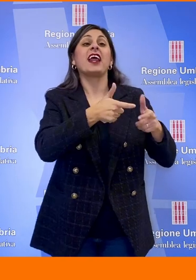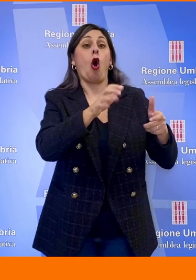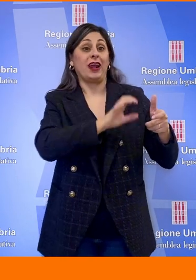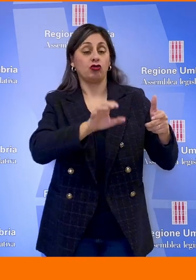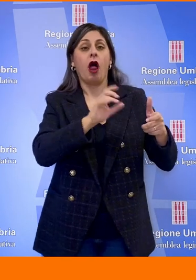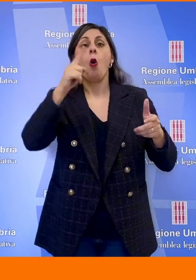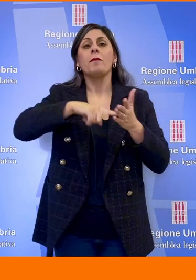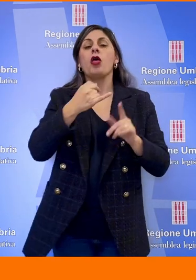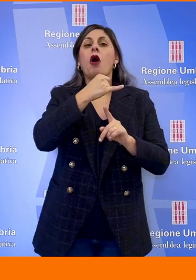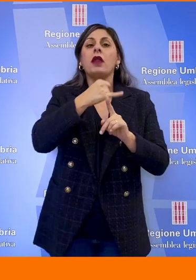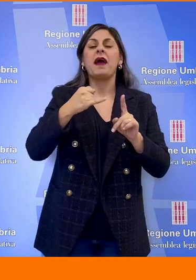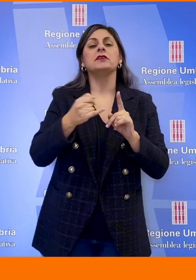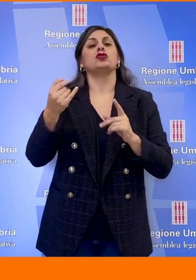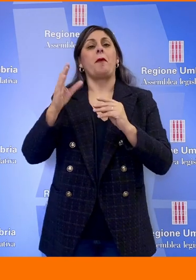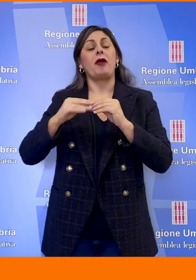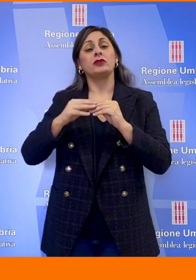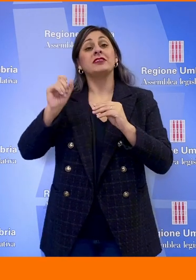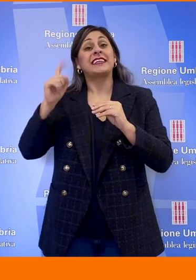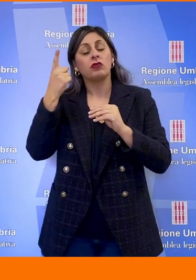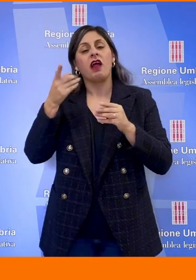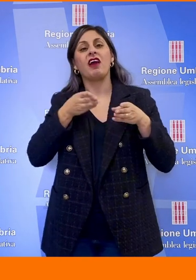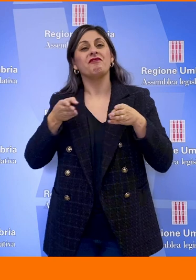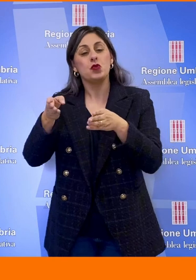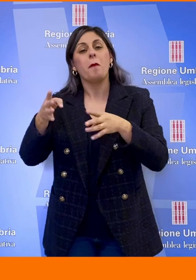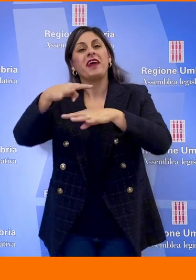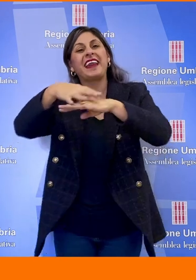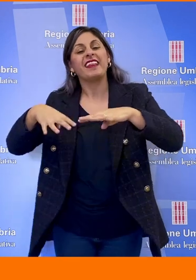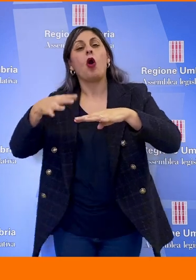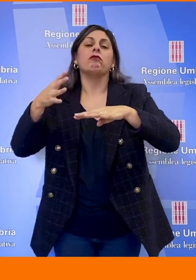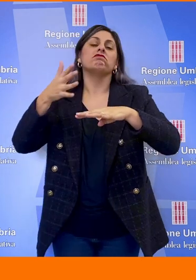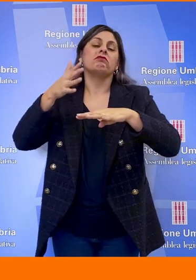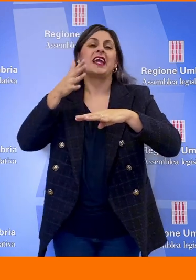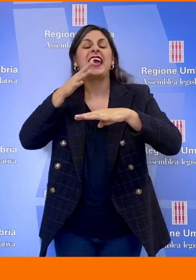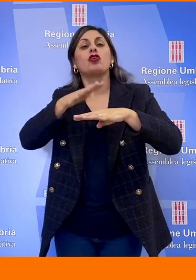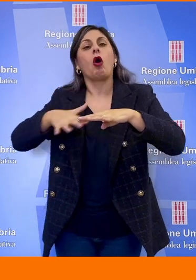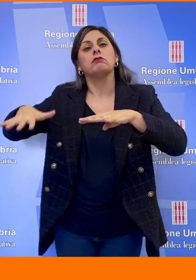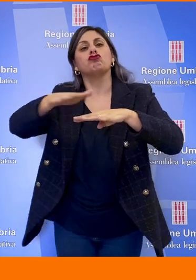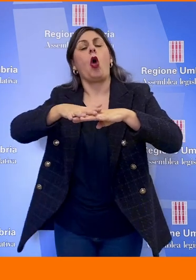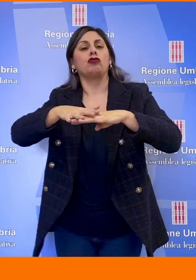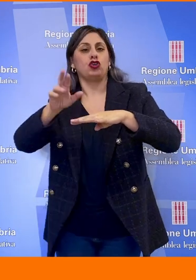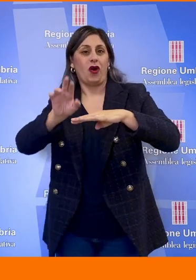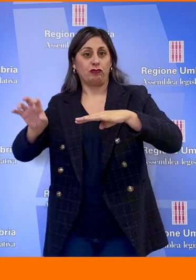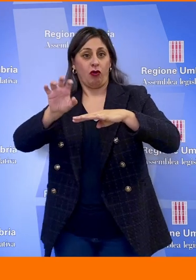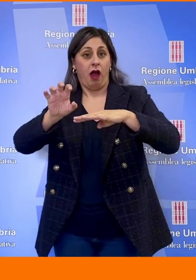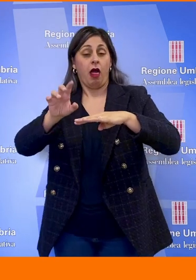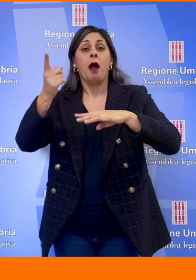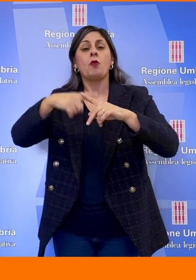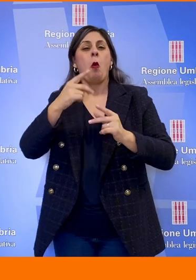manutenzione straordinaria dei corsi d'acqua del reticolo idrogeologico regionale. Per il rilancio degli investimenti pubblici